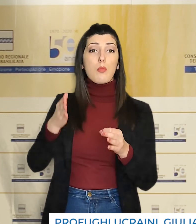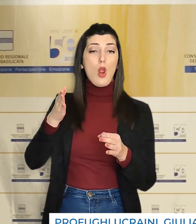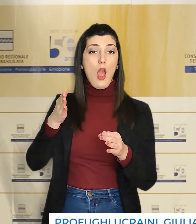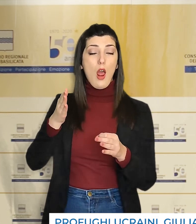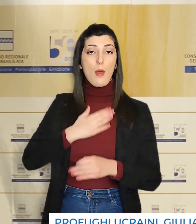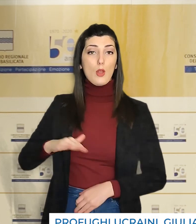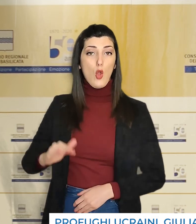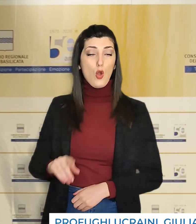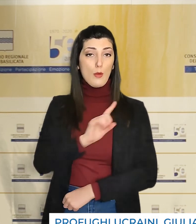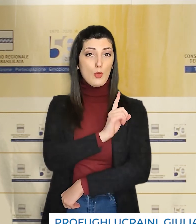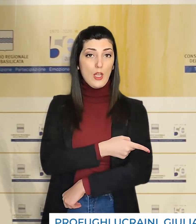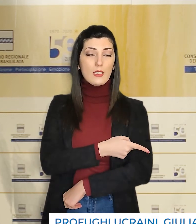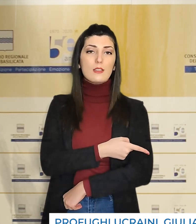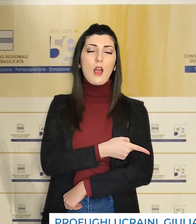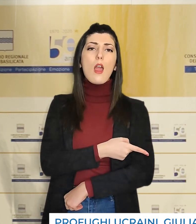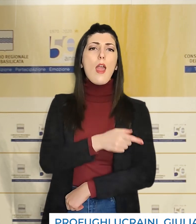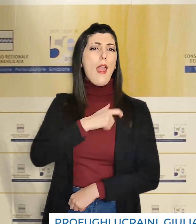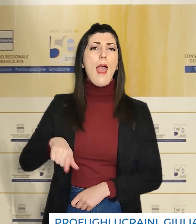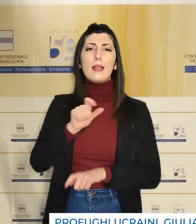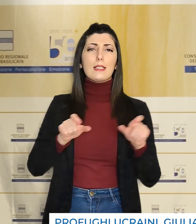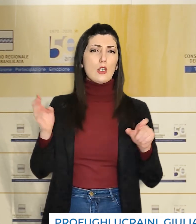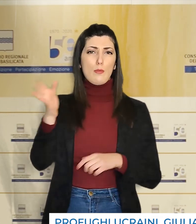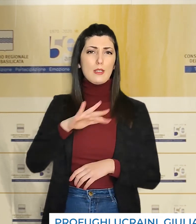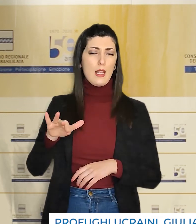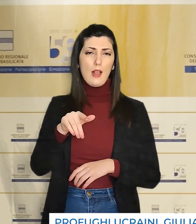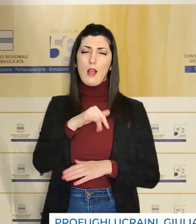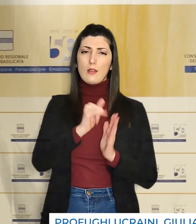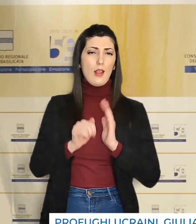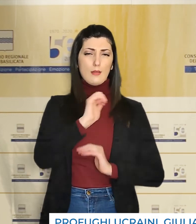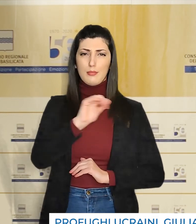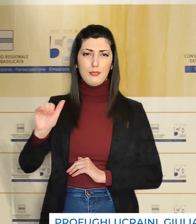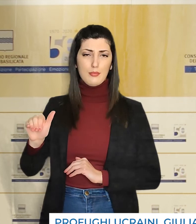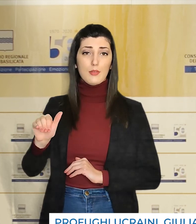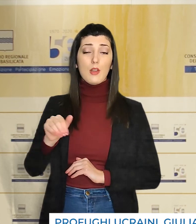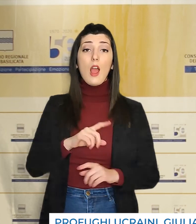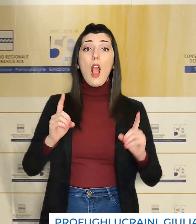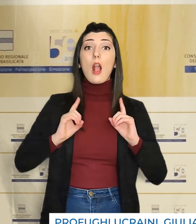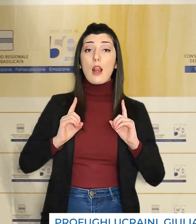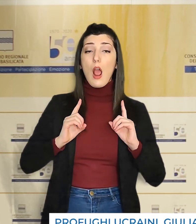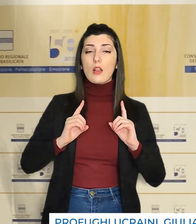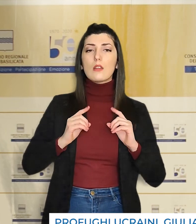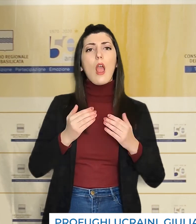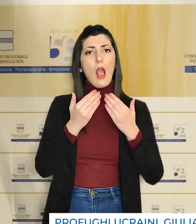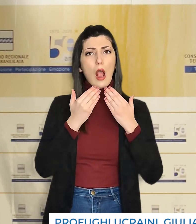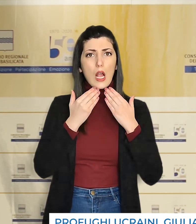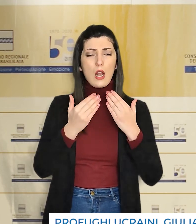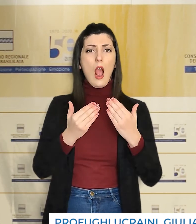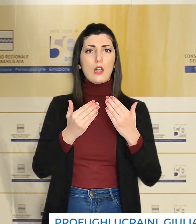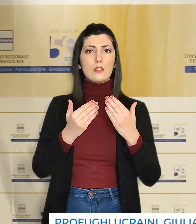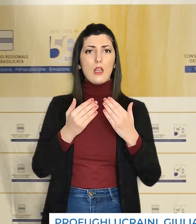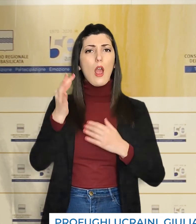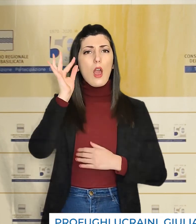del Tribunale dei minori di Potenza e ai sindaci della Basilicata. Il garante, nel